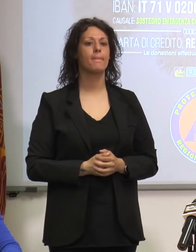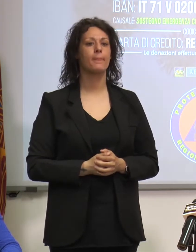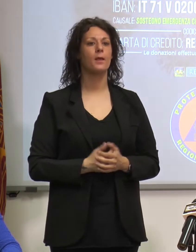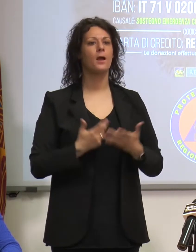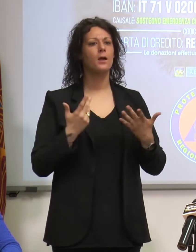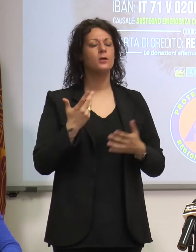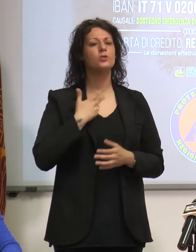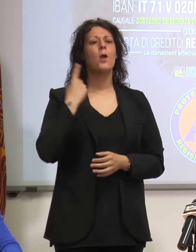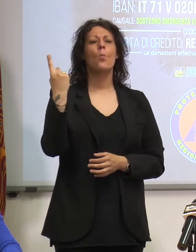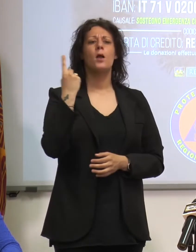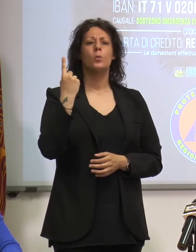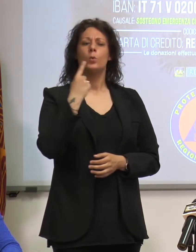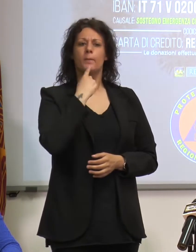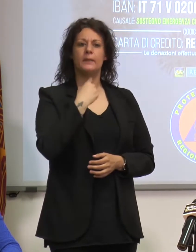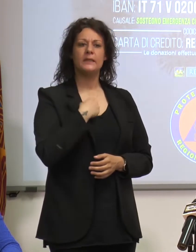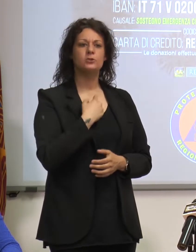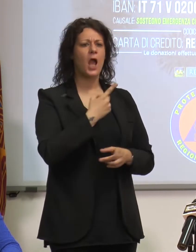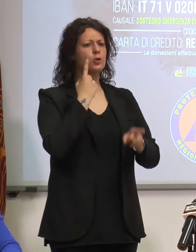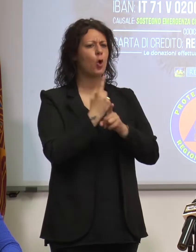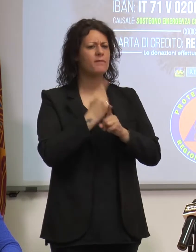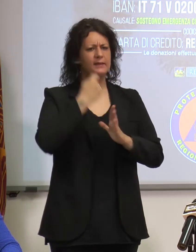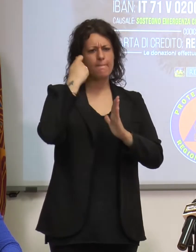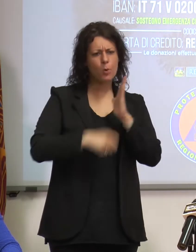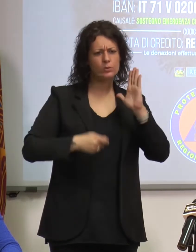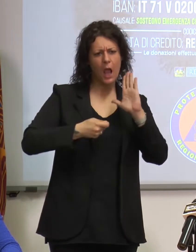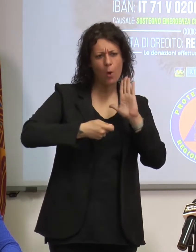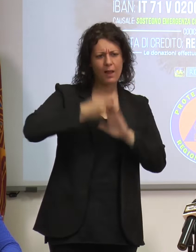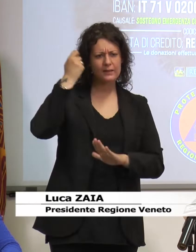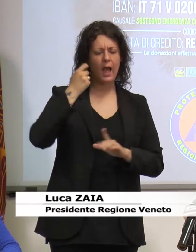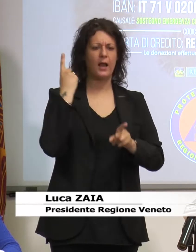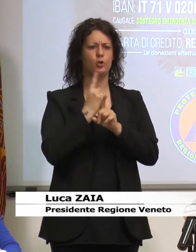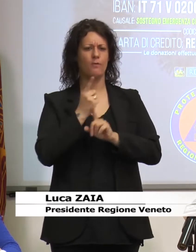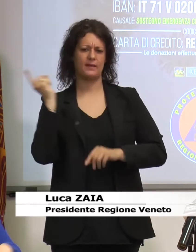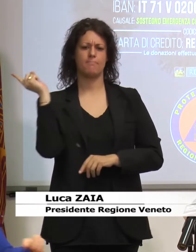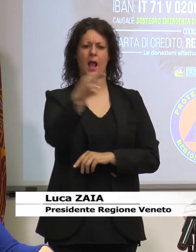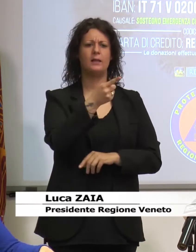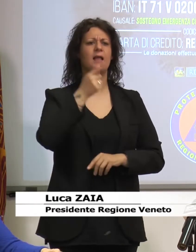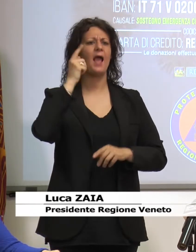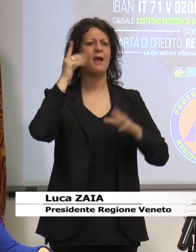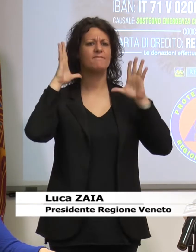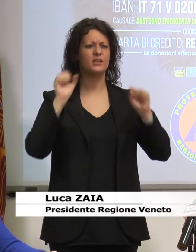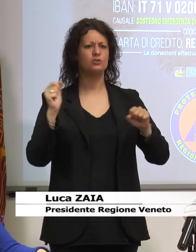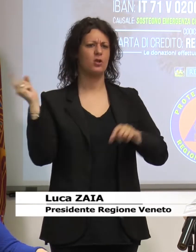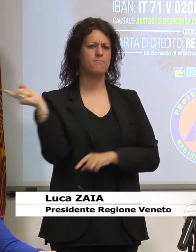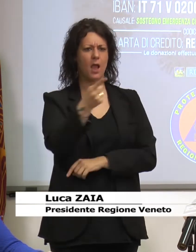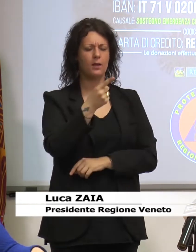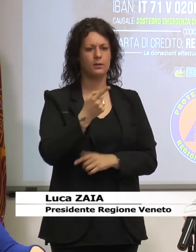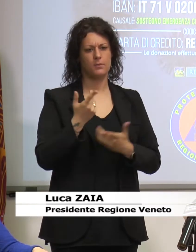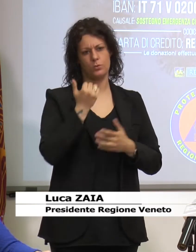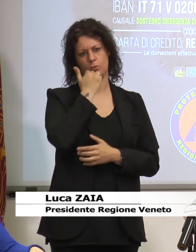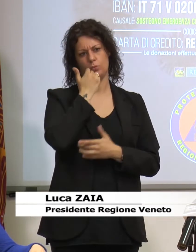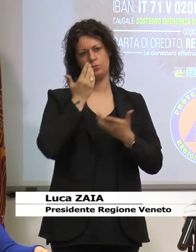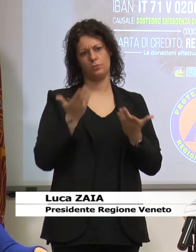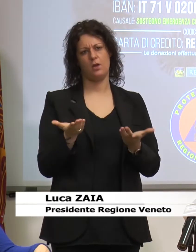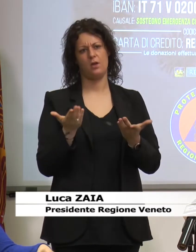ma voi dovete inasprire le multe, dovete mandare i vigi, ma scusate, ma qui stiamo parlando di sanità pubblica. Tanto